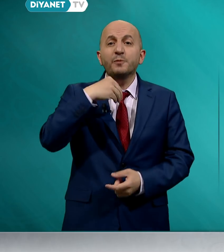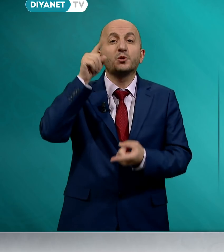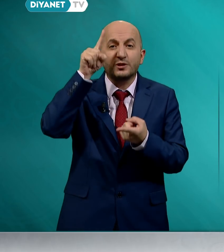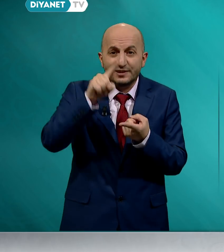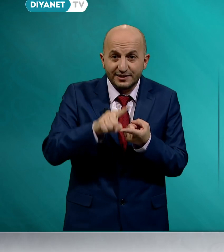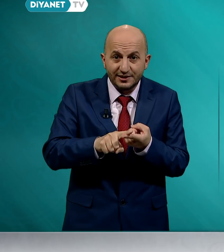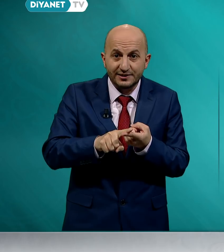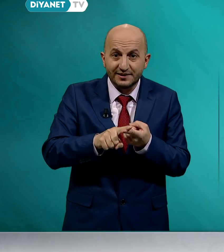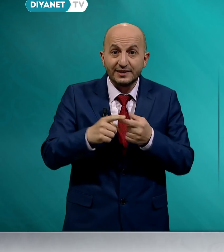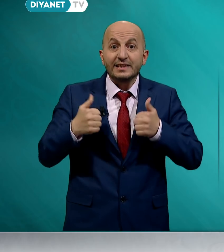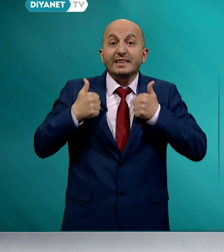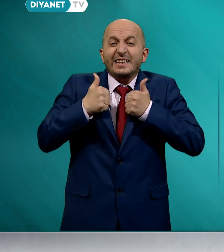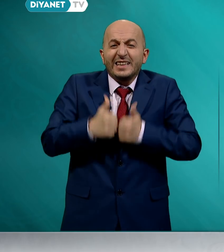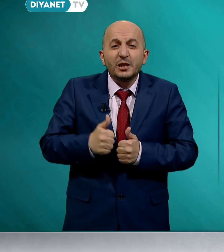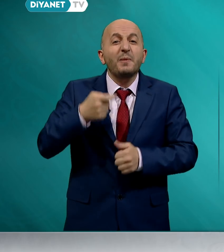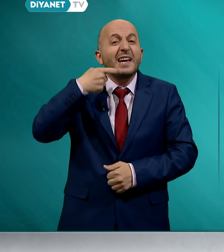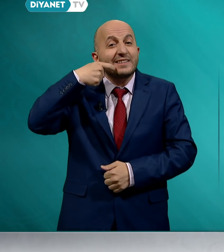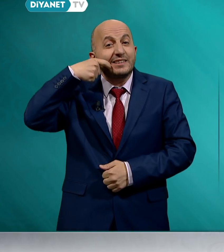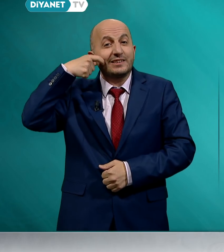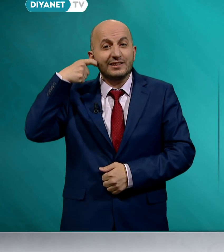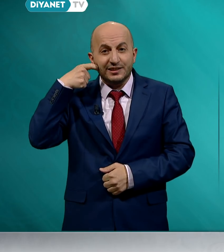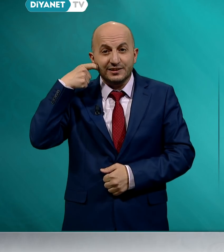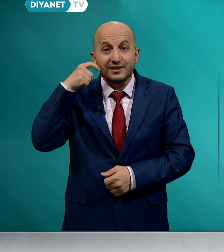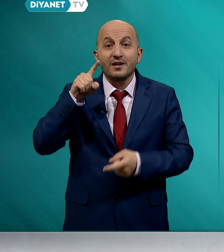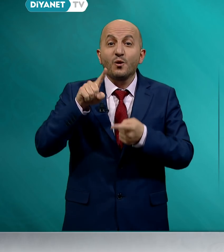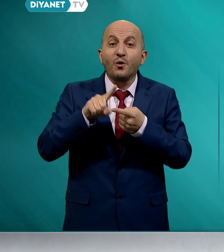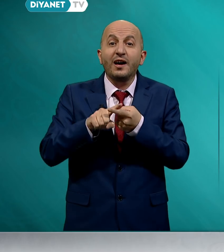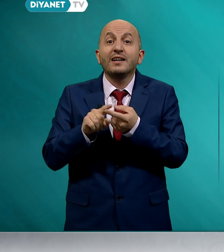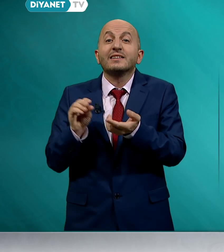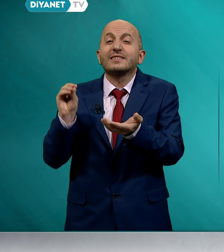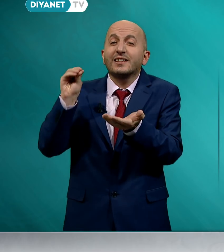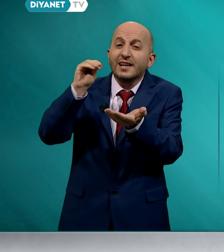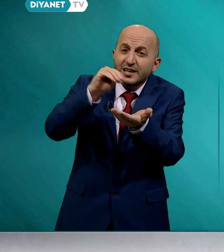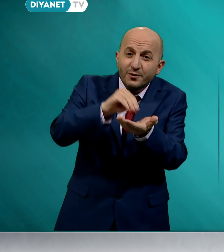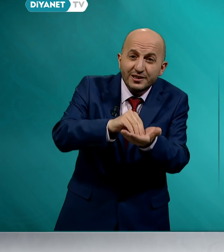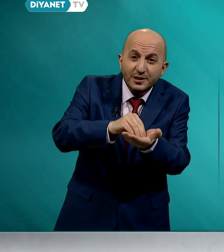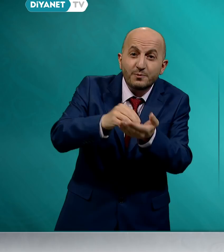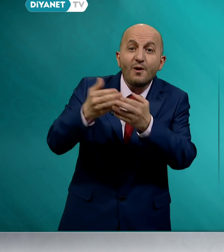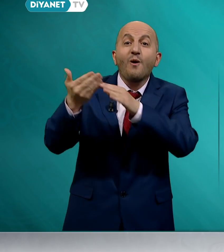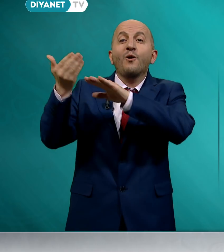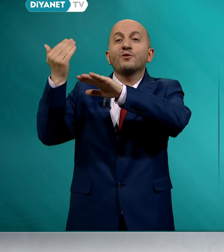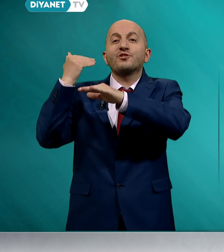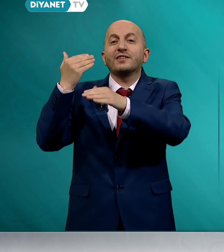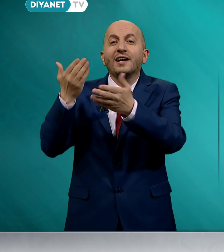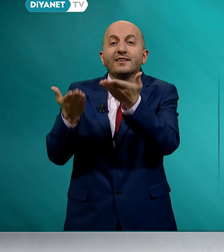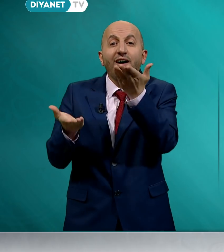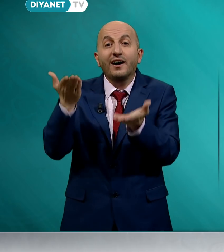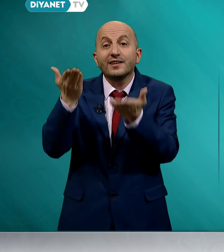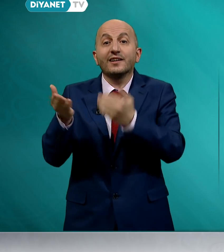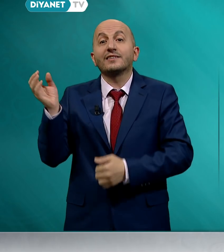tükettiğin, giyip eskittiğin ve sadaka verip önceden ahirete